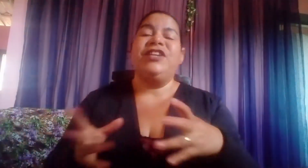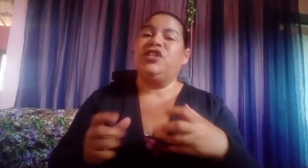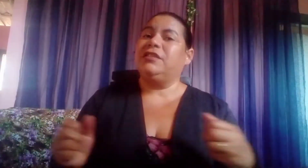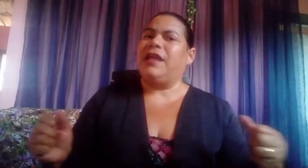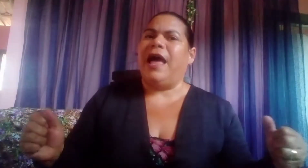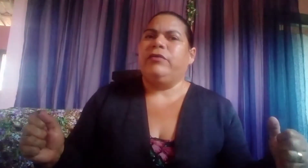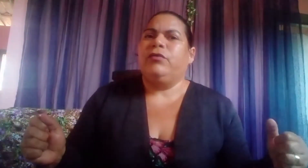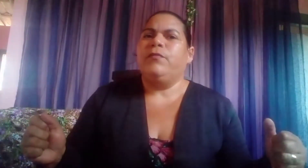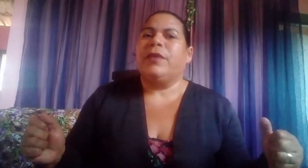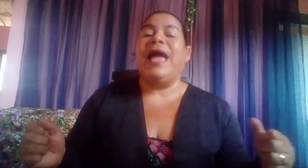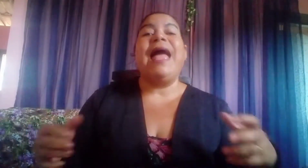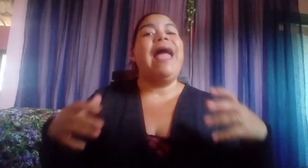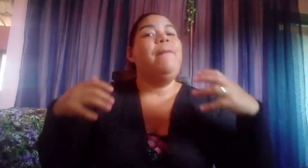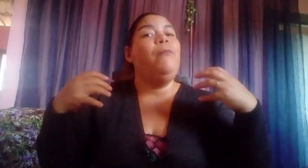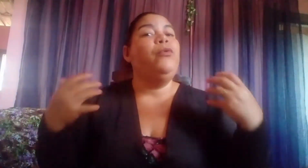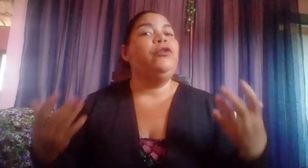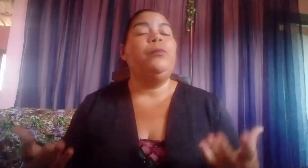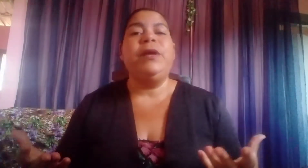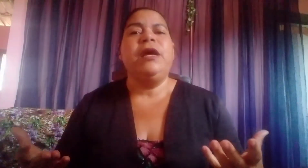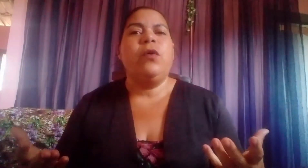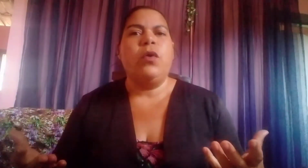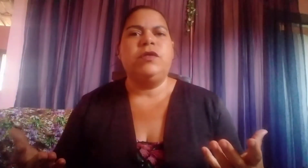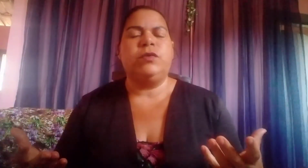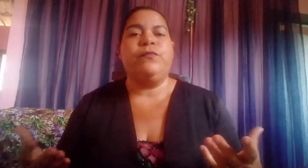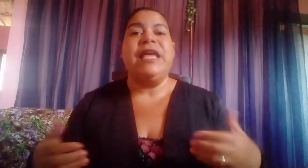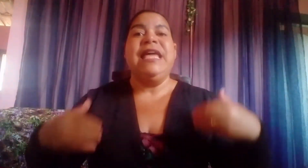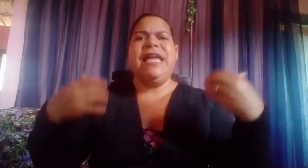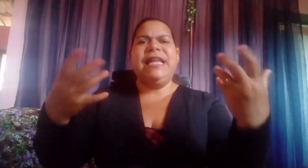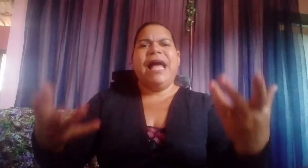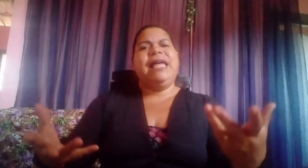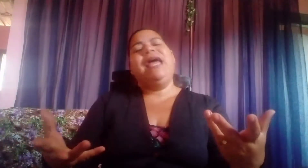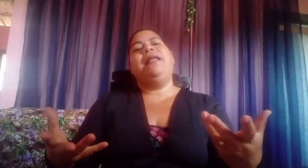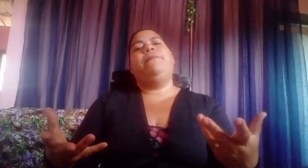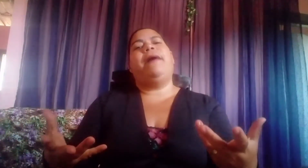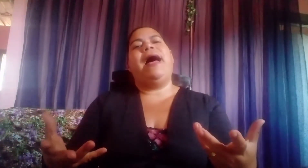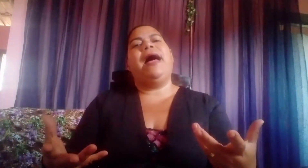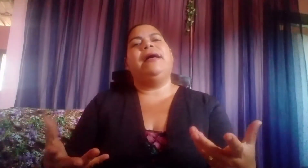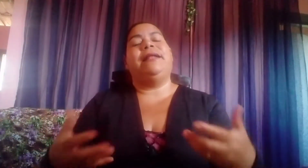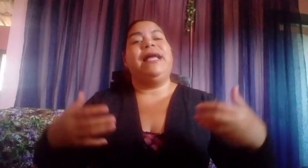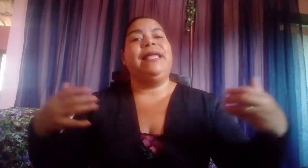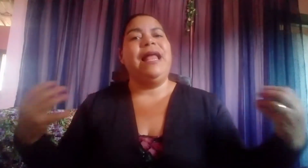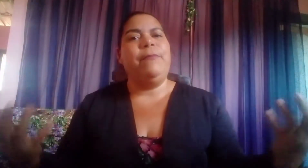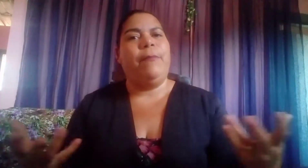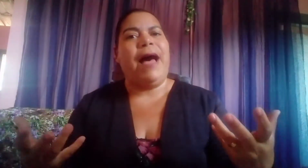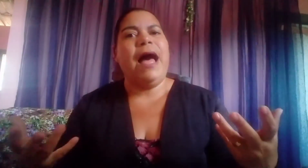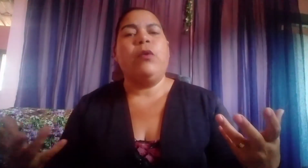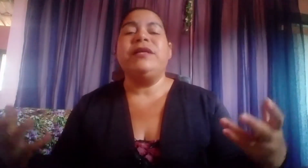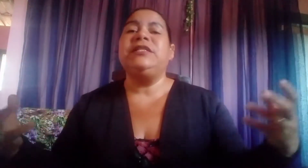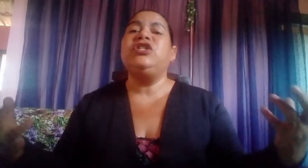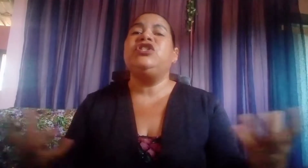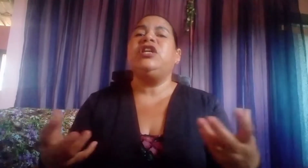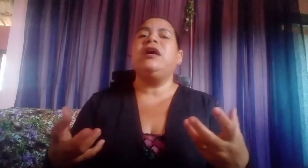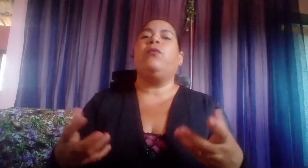agitado, é muito perigoso. E naquele mar, naquele barco, existiam,